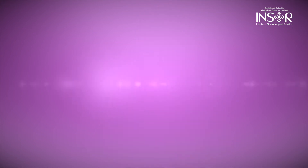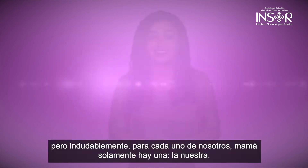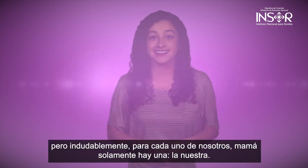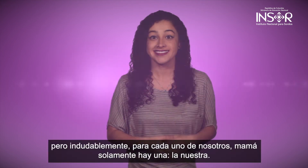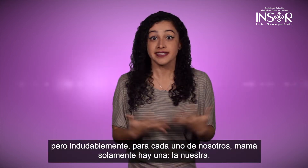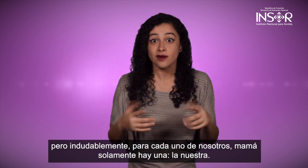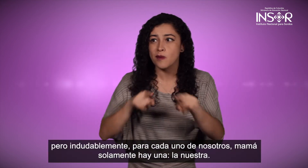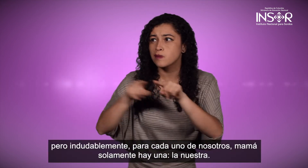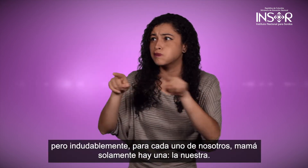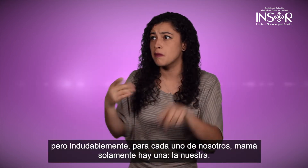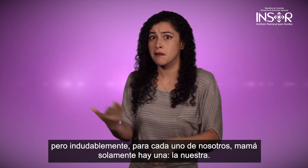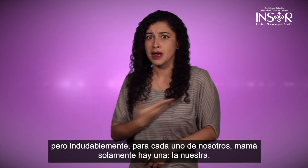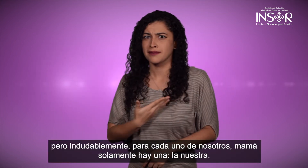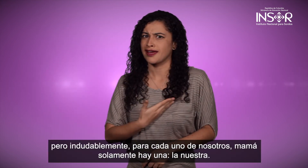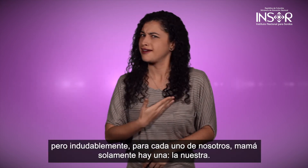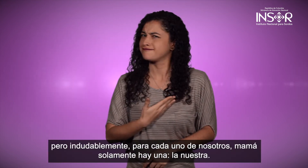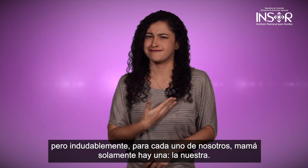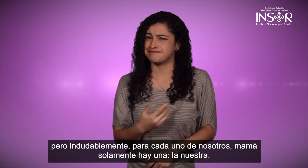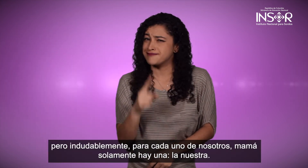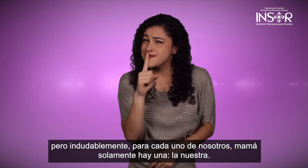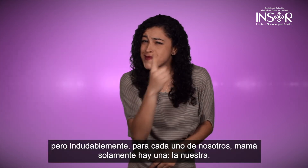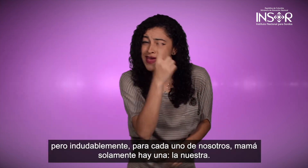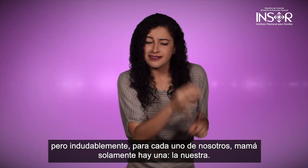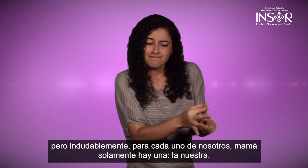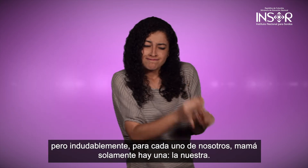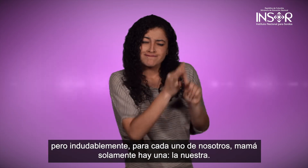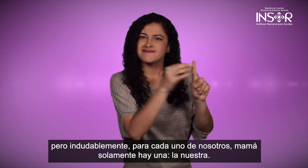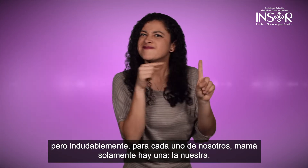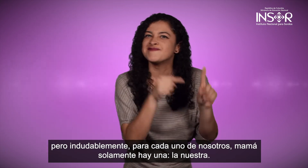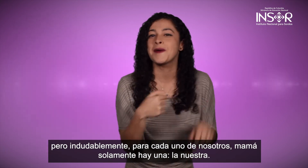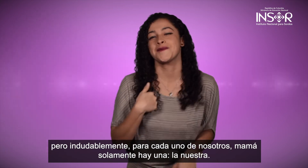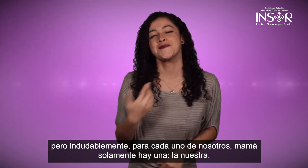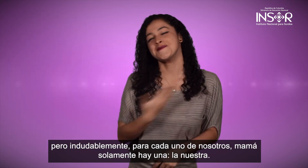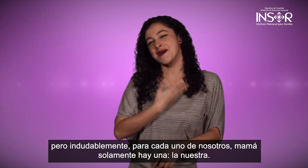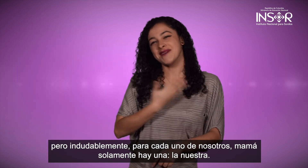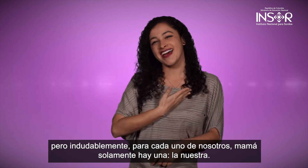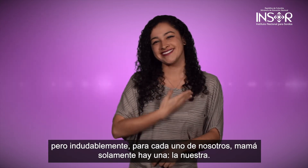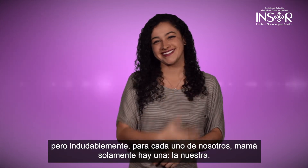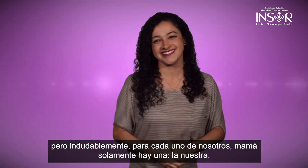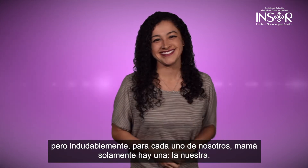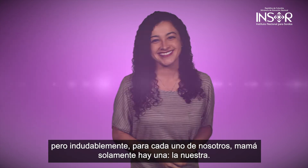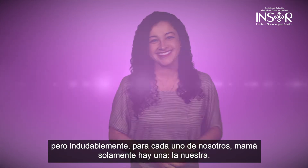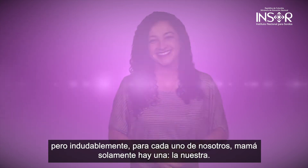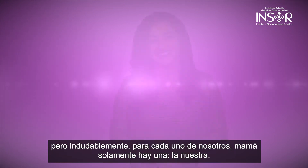Pero indudablemente para cada uno de nosotros mamá solamente hay una, la nuestra